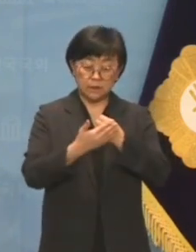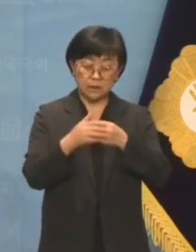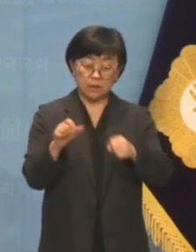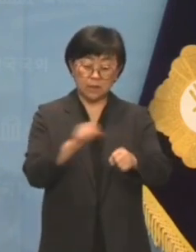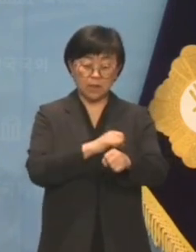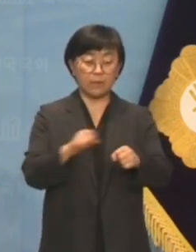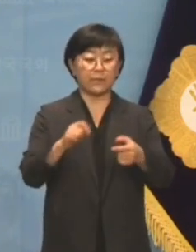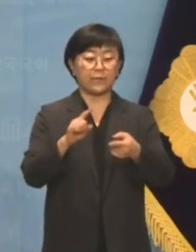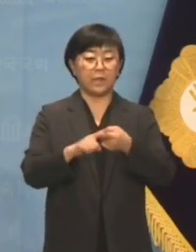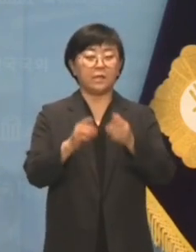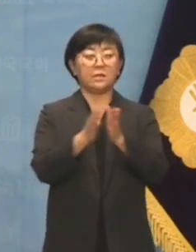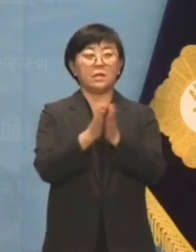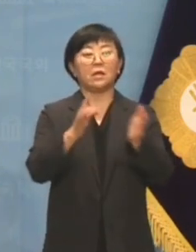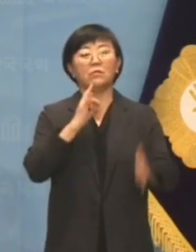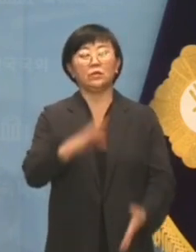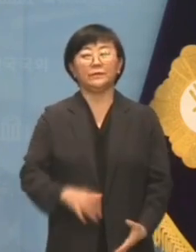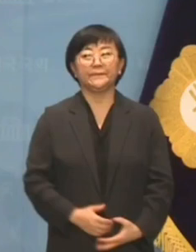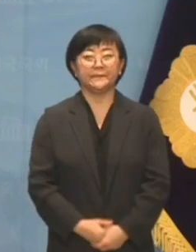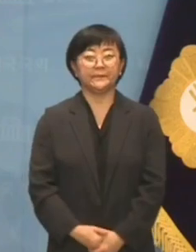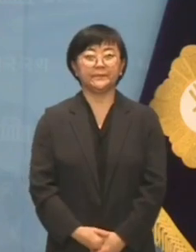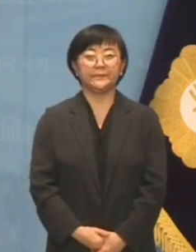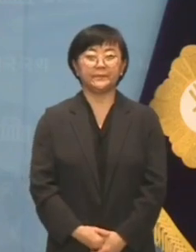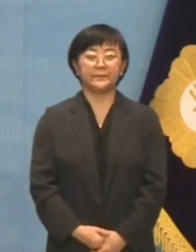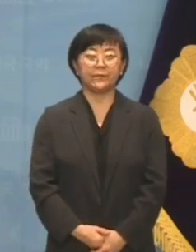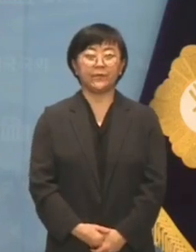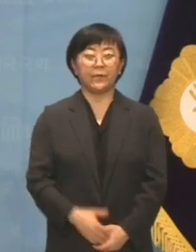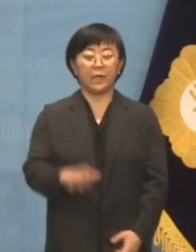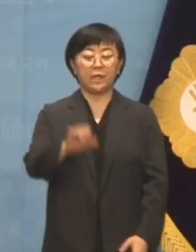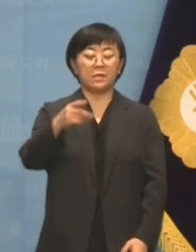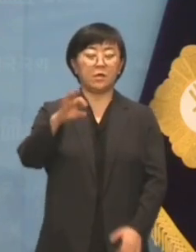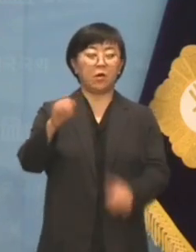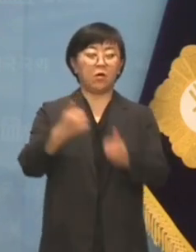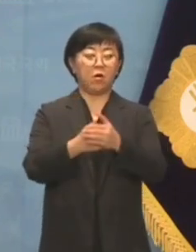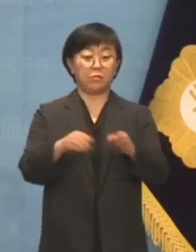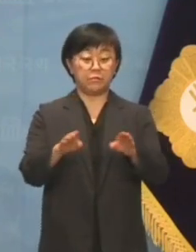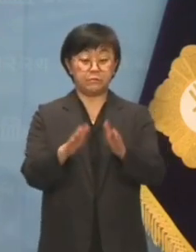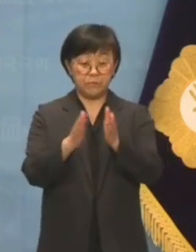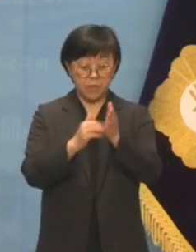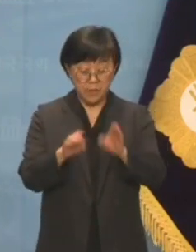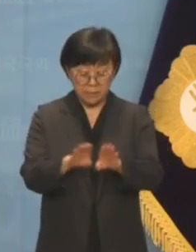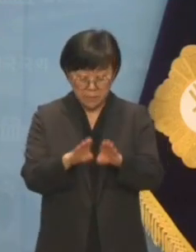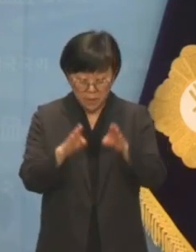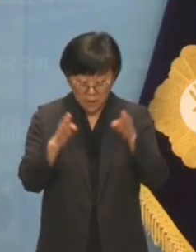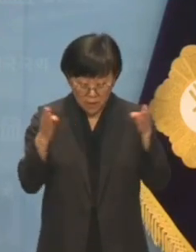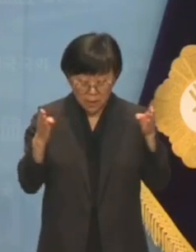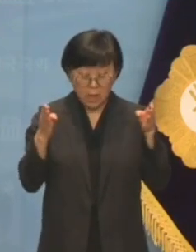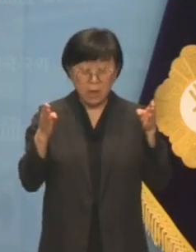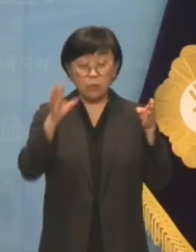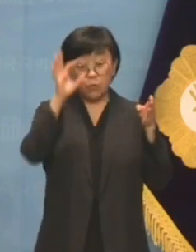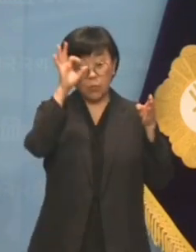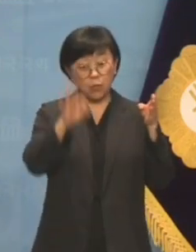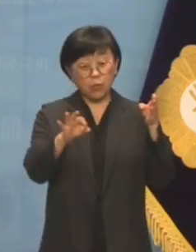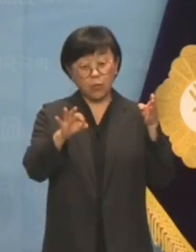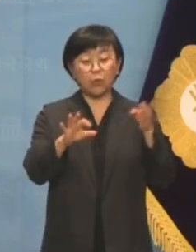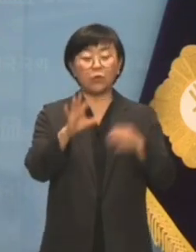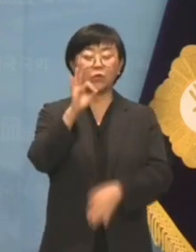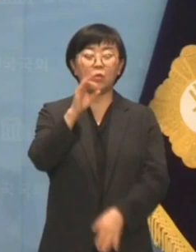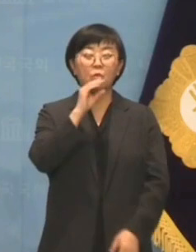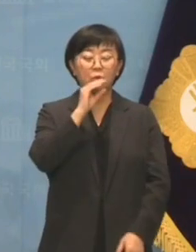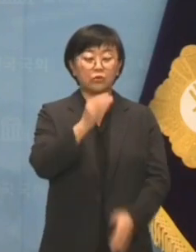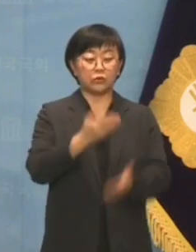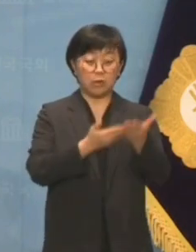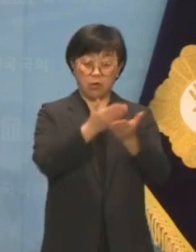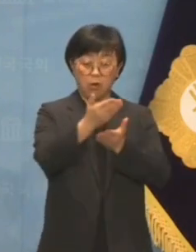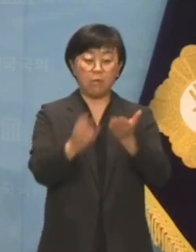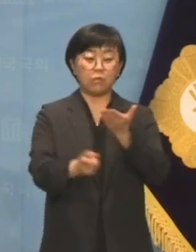그 서막에 불과합니다. 이정근 판도라의 상자가 활짝 열리게 되면 돈봉투